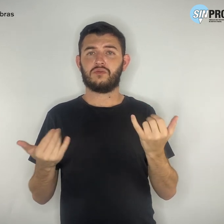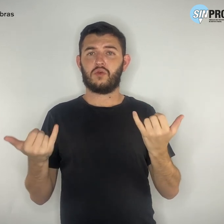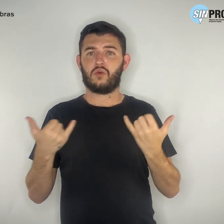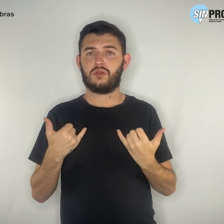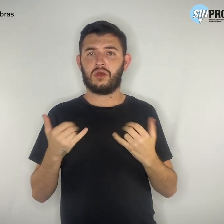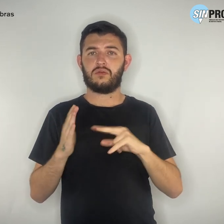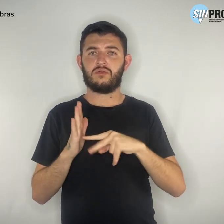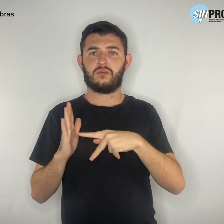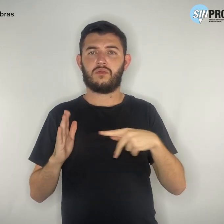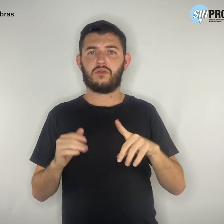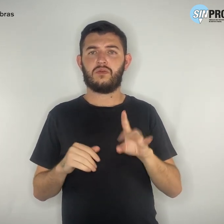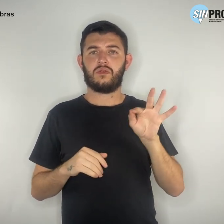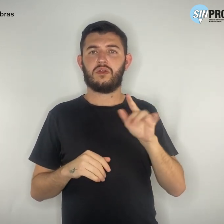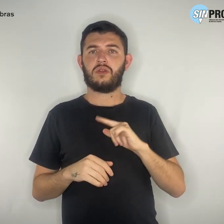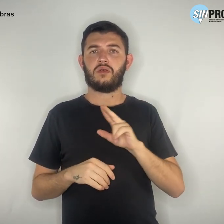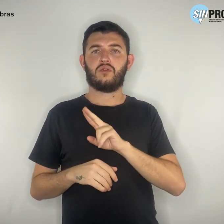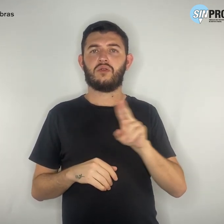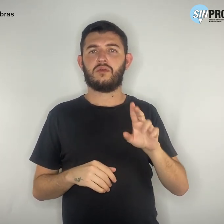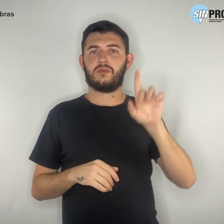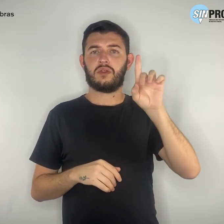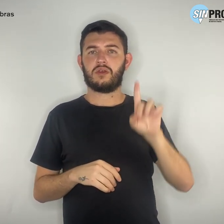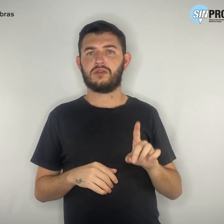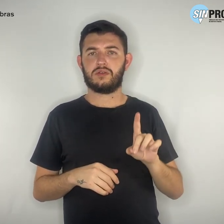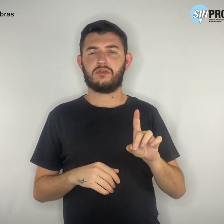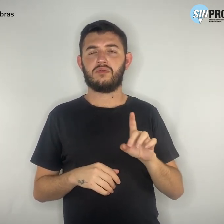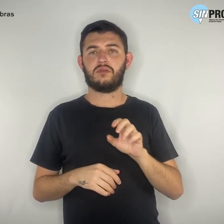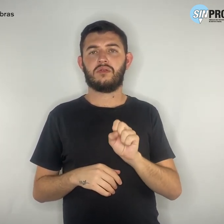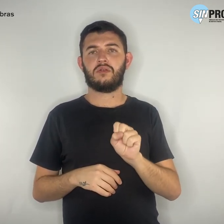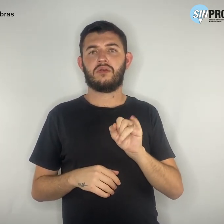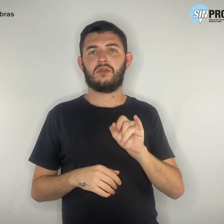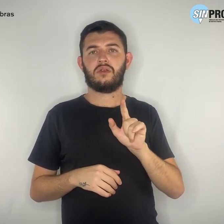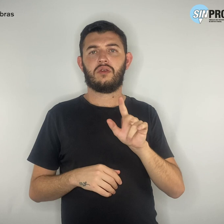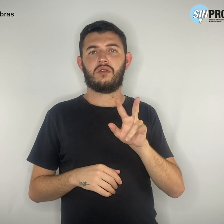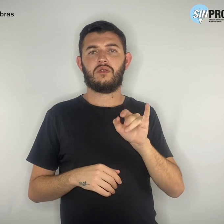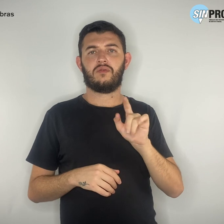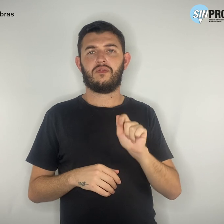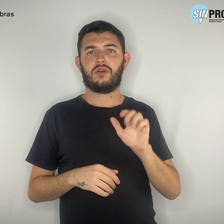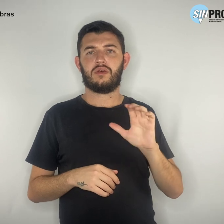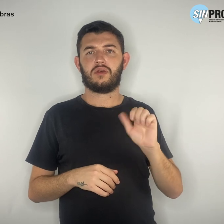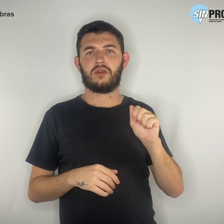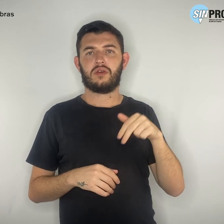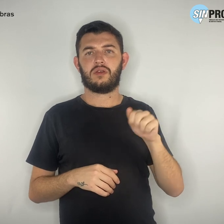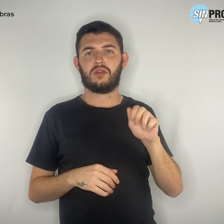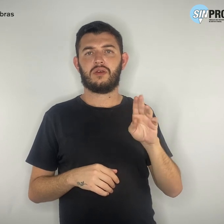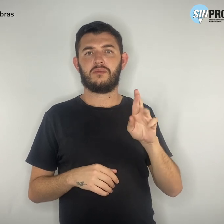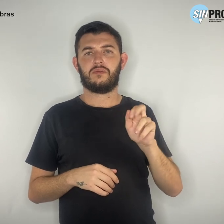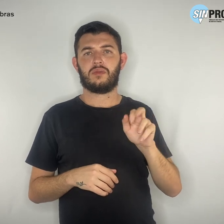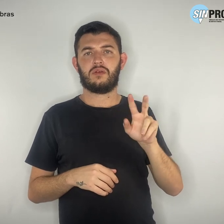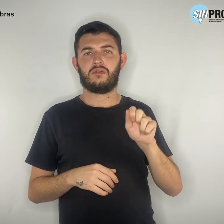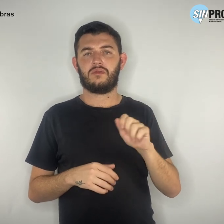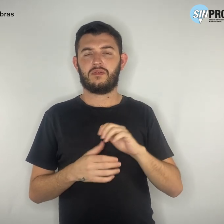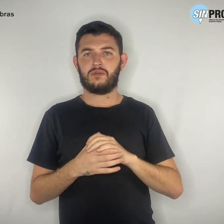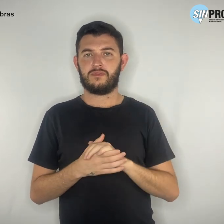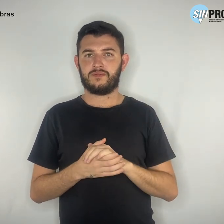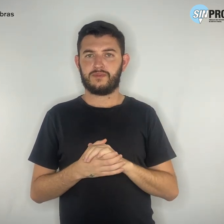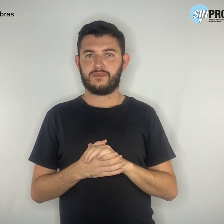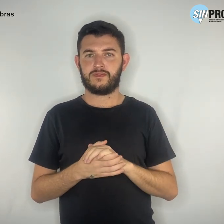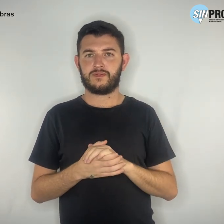constava o nome da dirigente Silvia Canabrava. O envio é feito posteriormente a uma